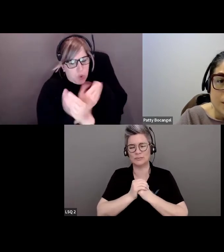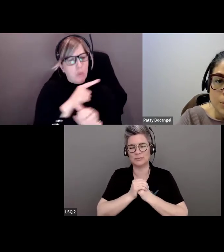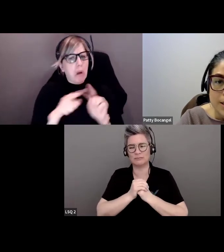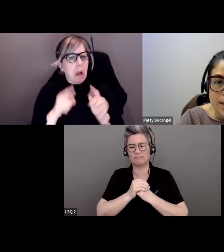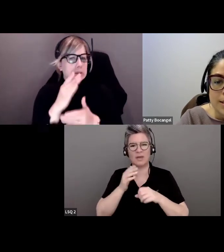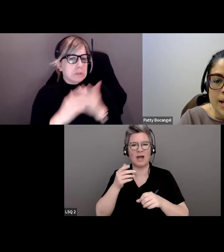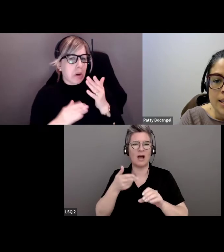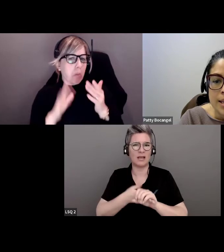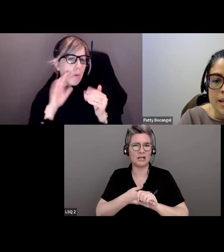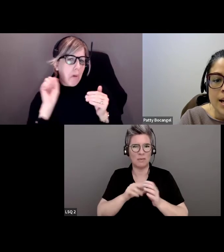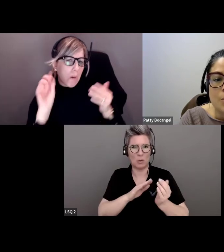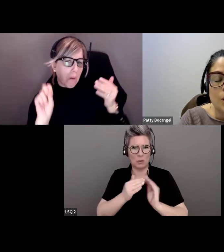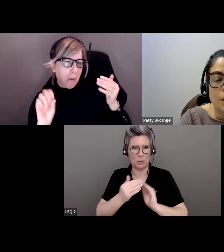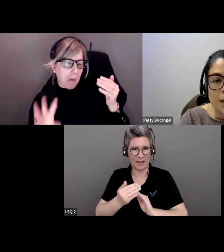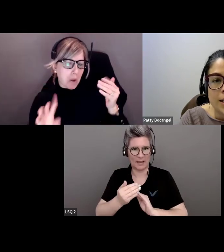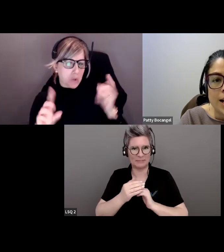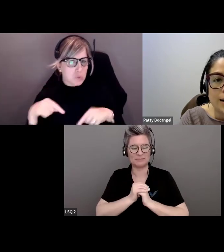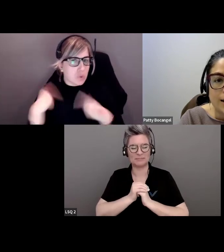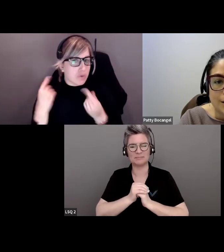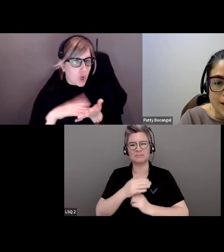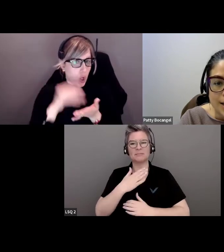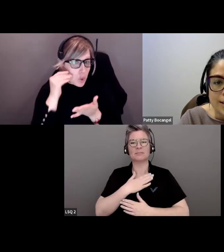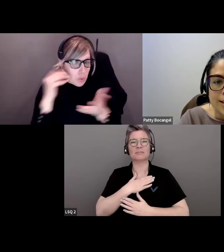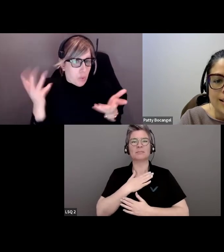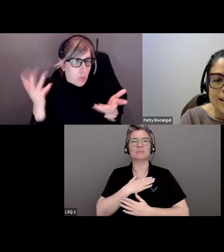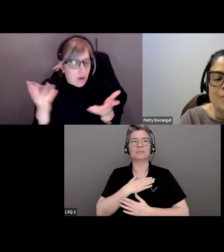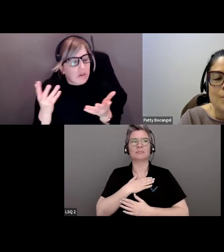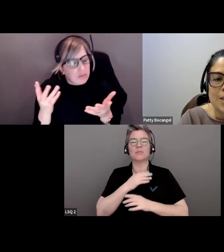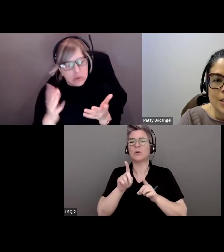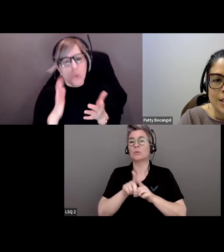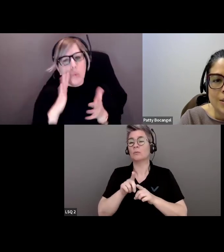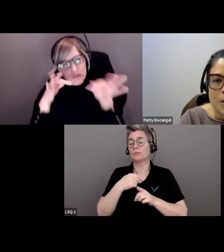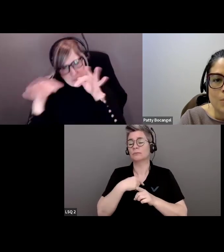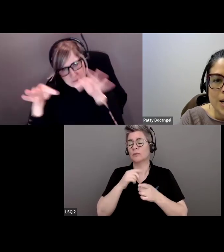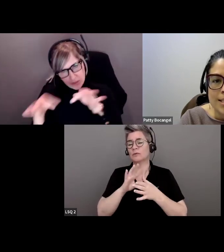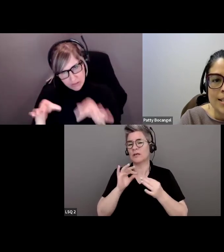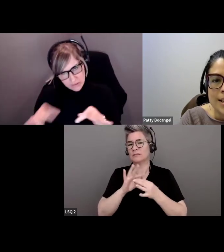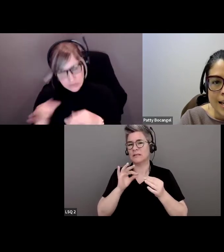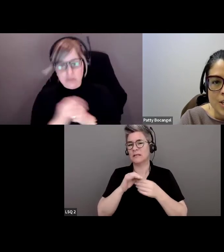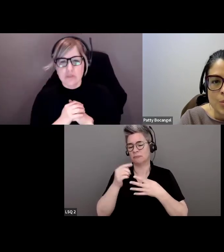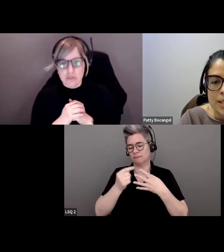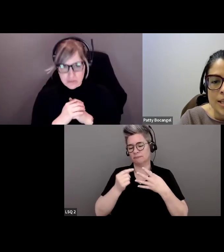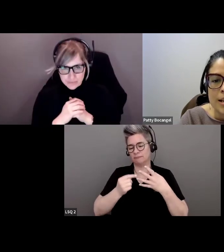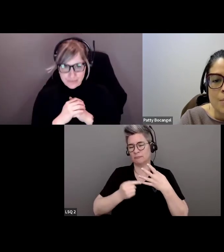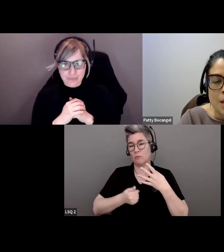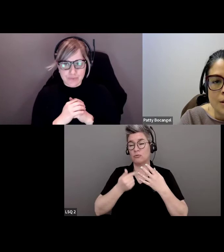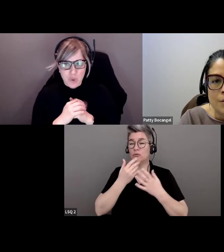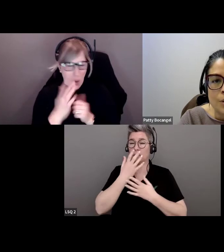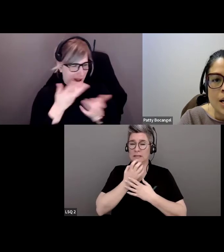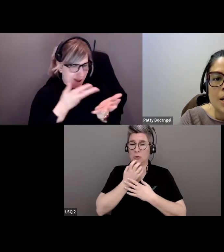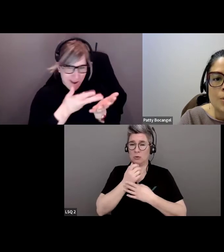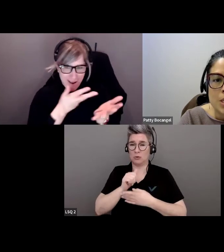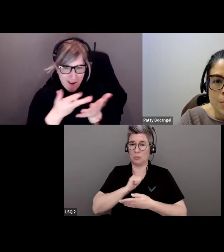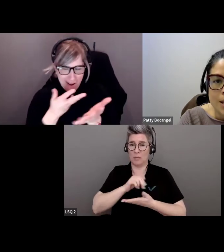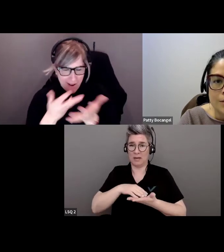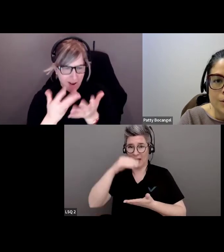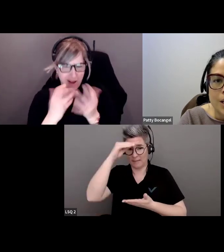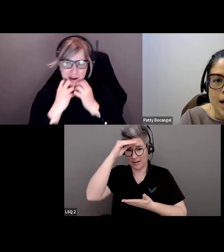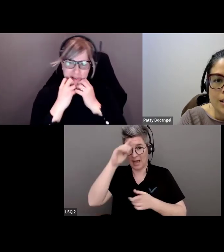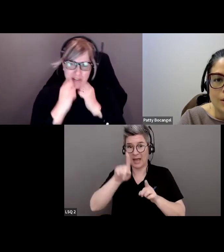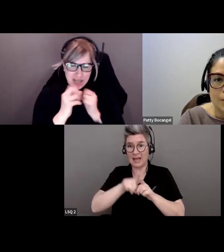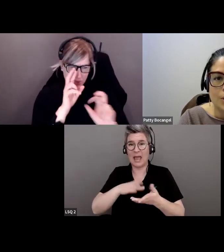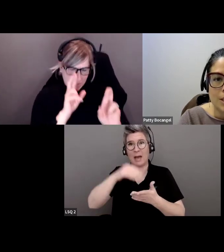'engagement communautaire. Je vais raconter les choses les plus précieuses que j'apprends et que je